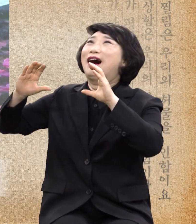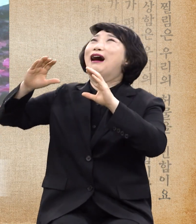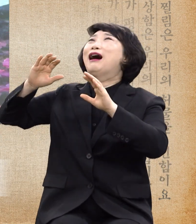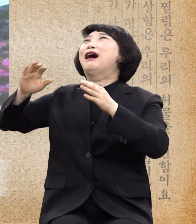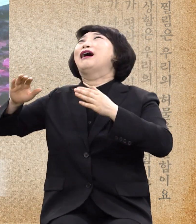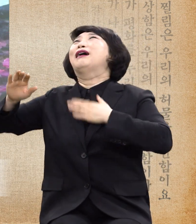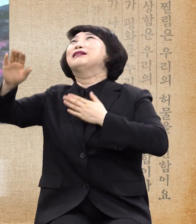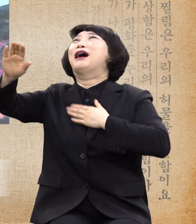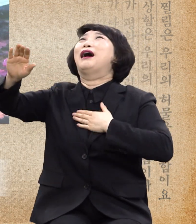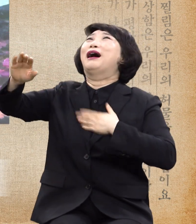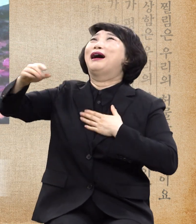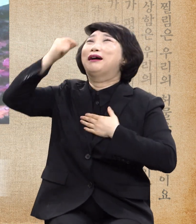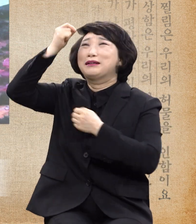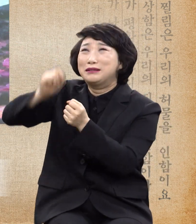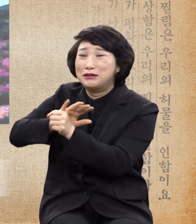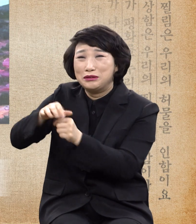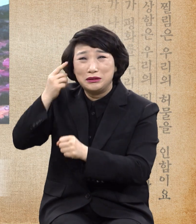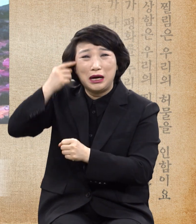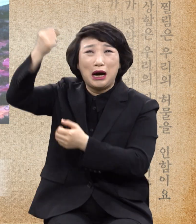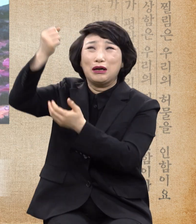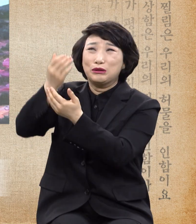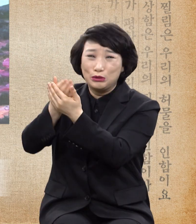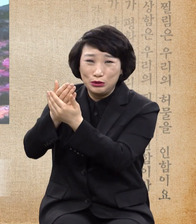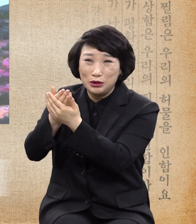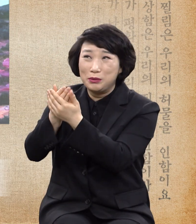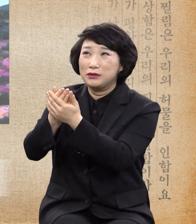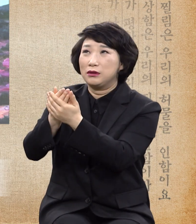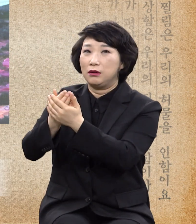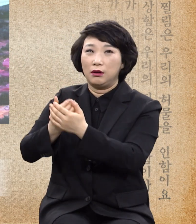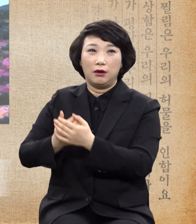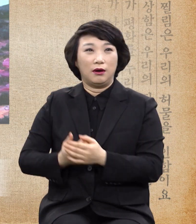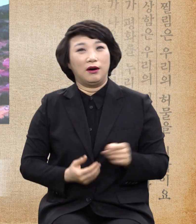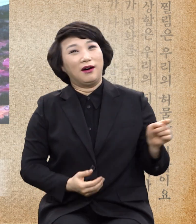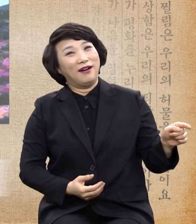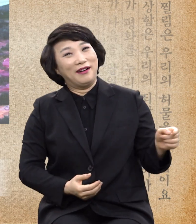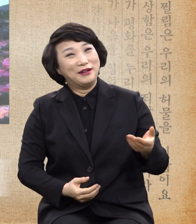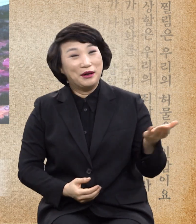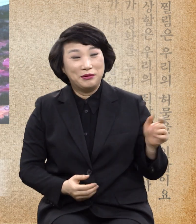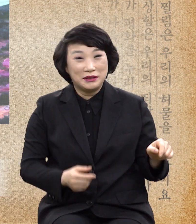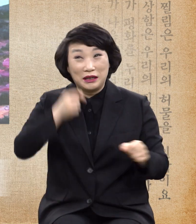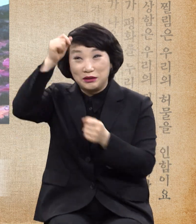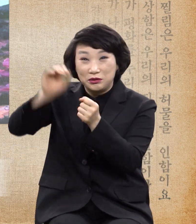나 지금 극률이 여기소서 극률이 여기달라는 것이